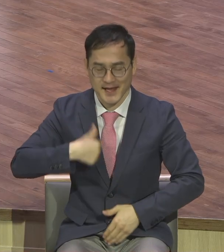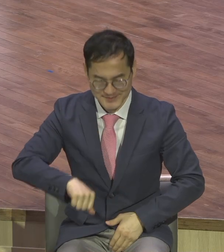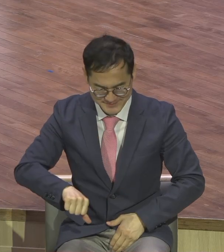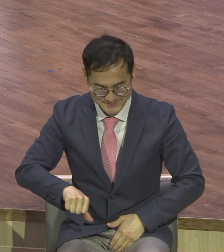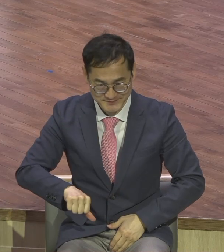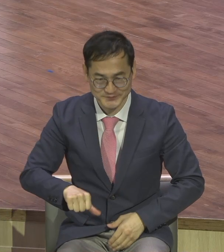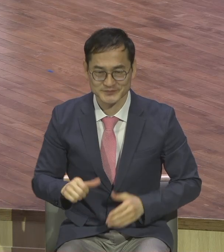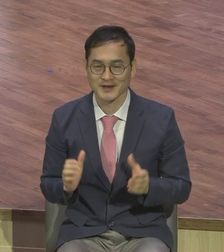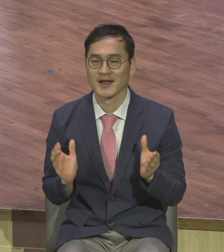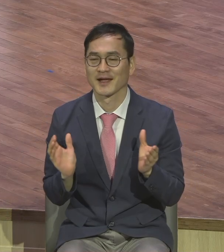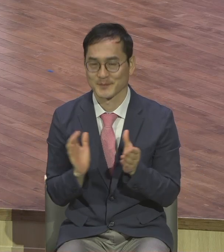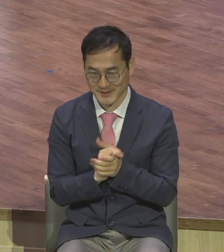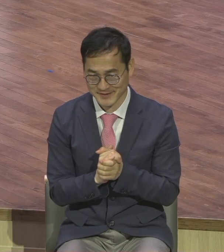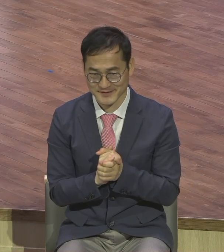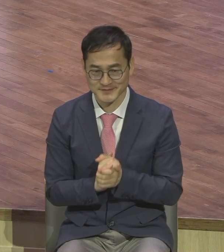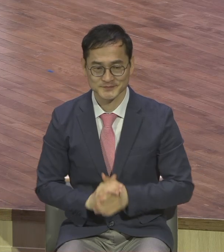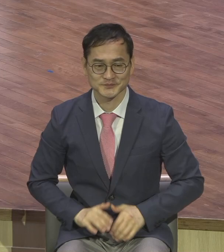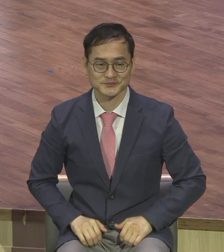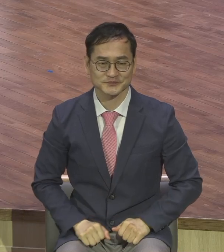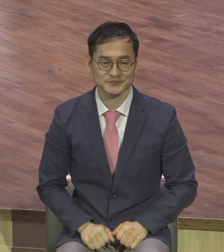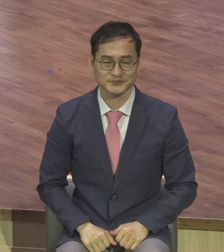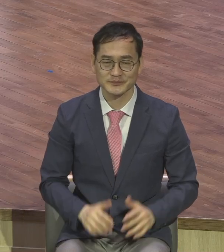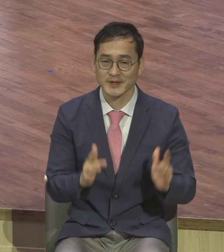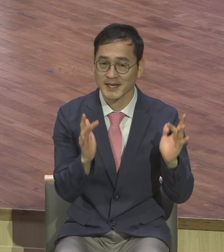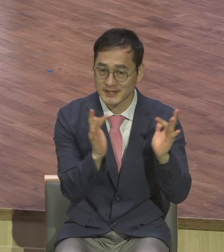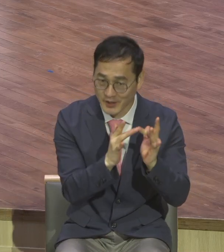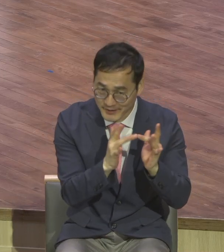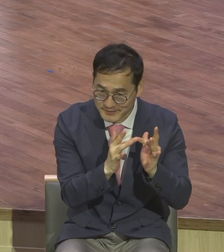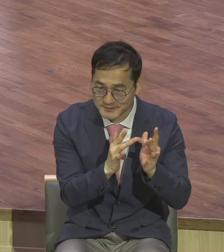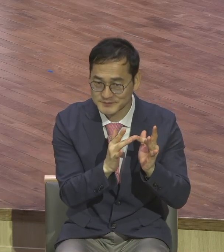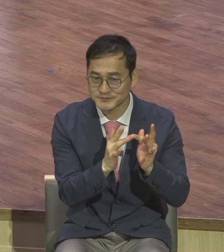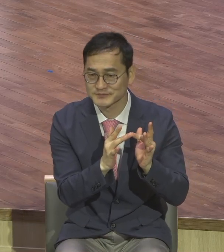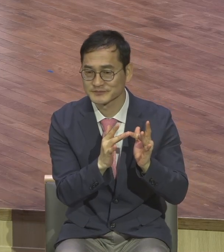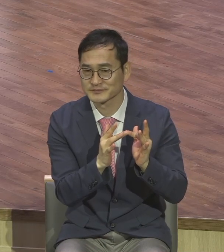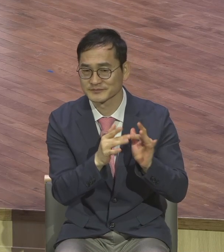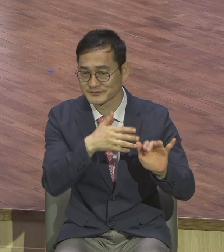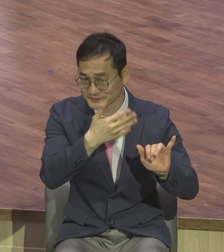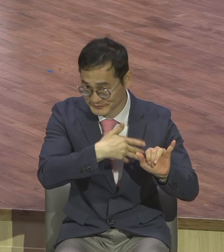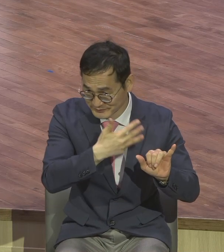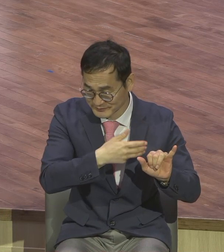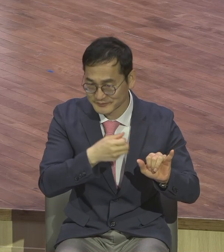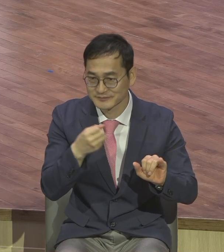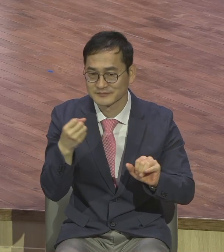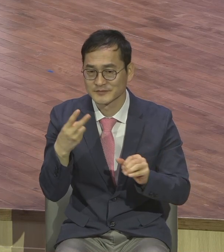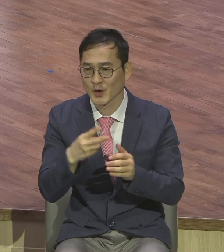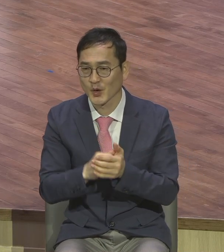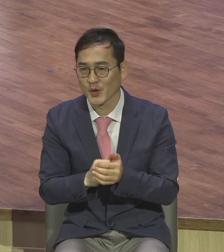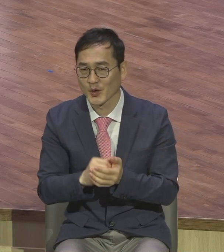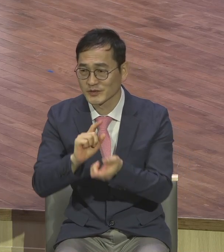온라인 예배드리는 성도들 우리 원리스 홀, 비전홀 같이 서로 인사합시다.